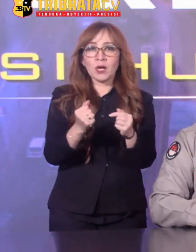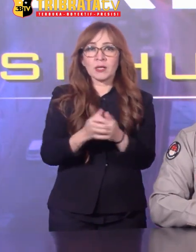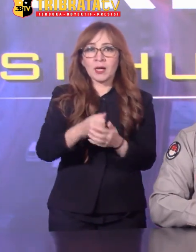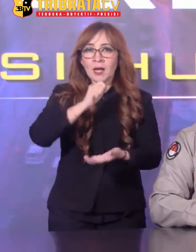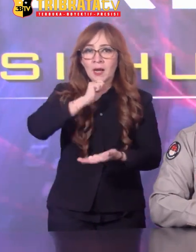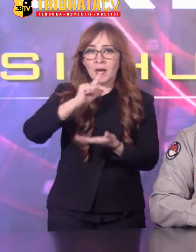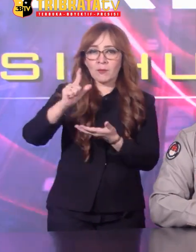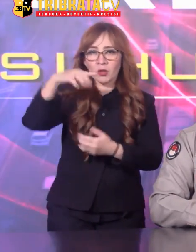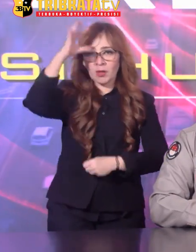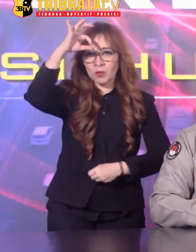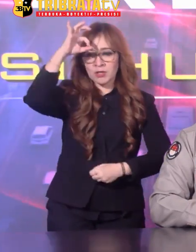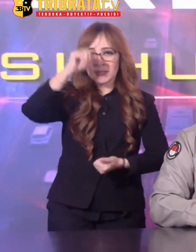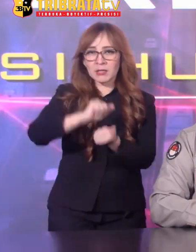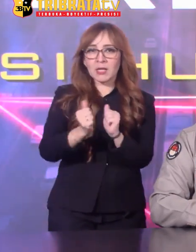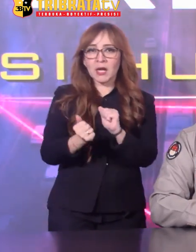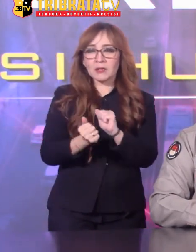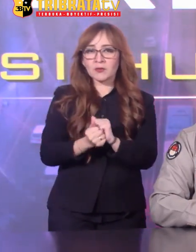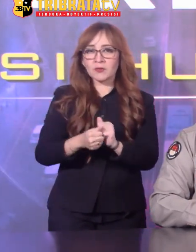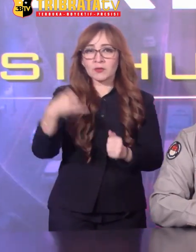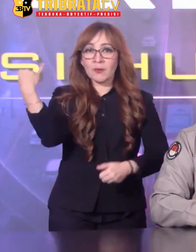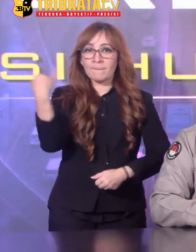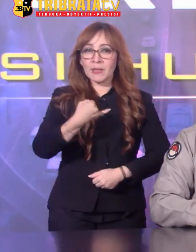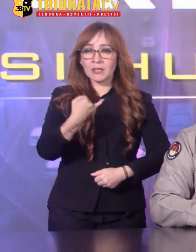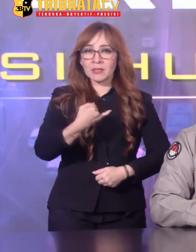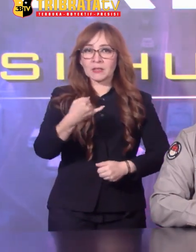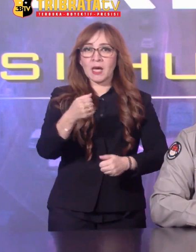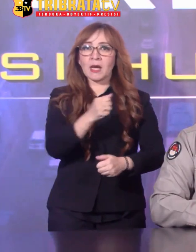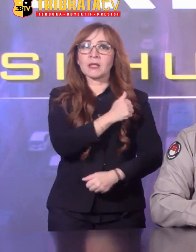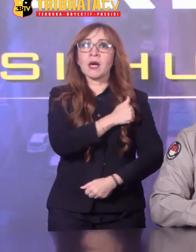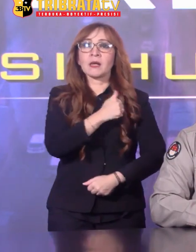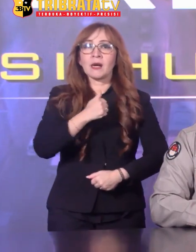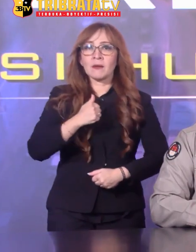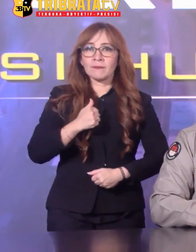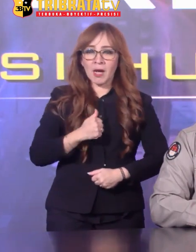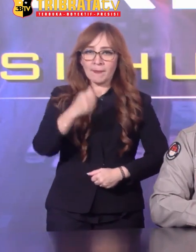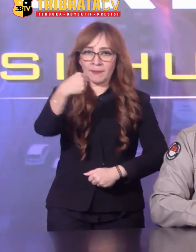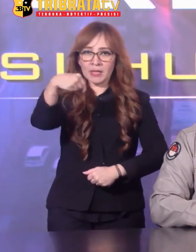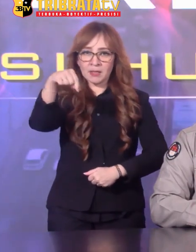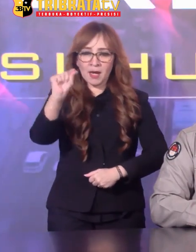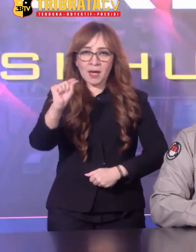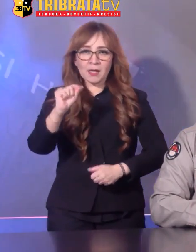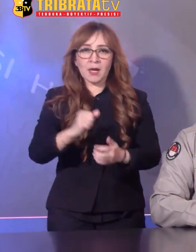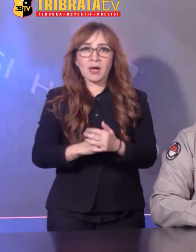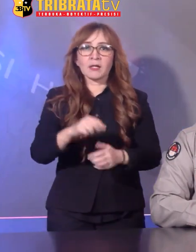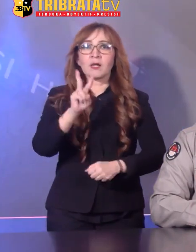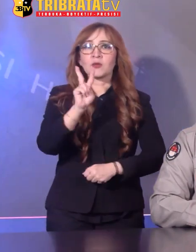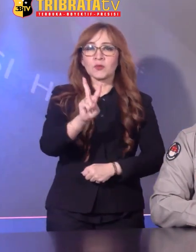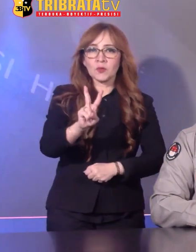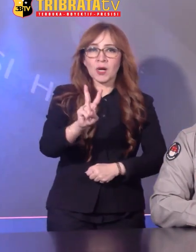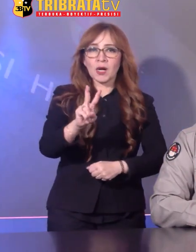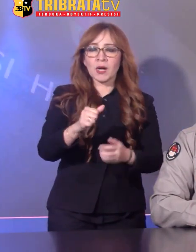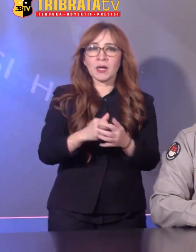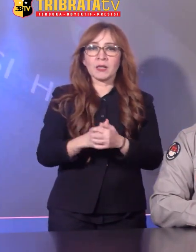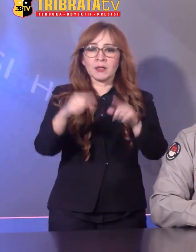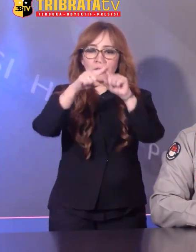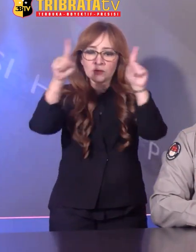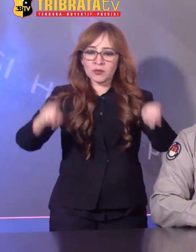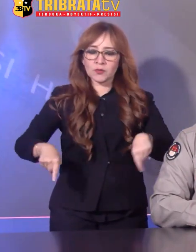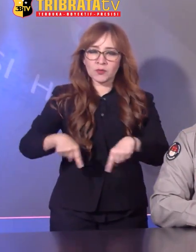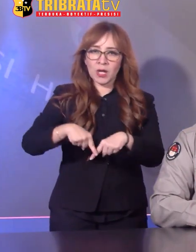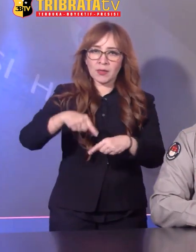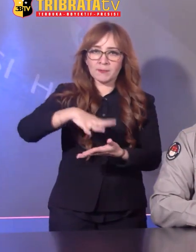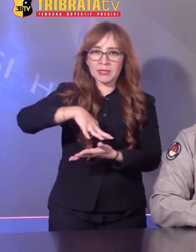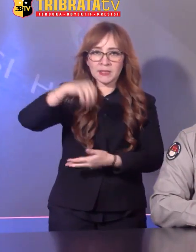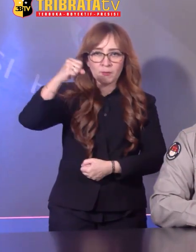kasus dugaan penistaan agama yang dilakukan Saudara PG Benar ada dua surat pencabutan laporan dari